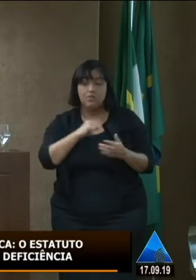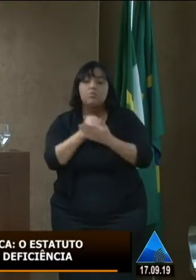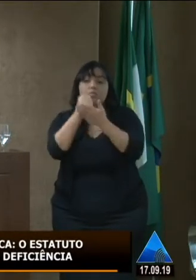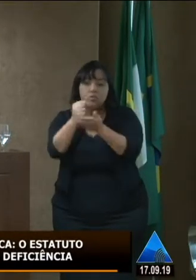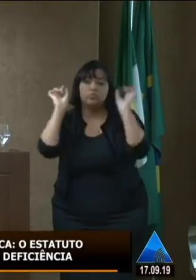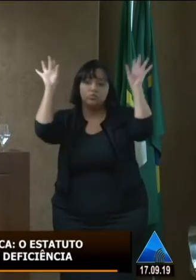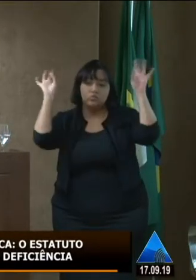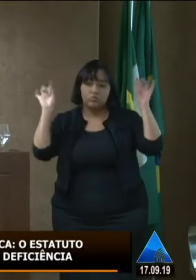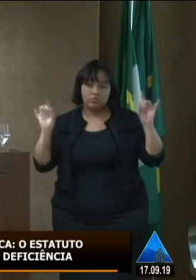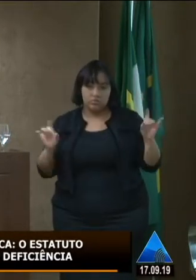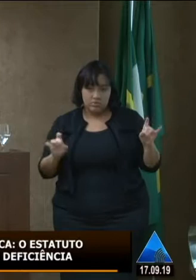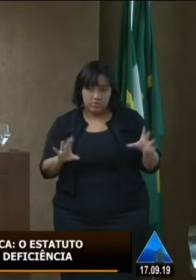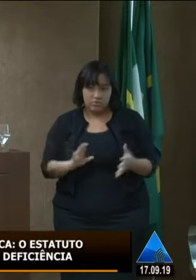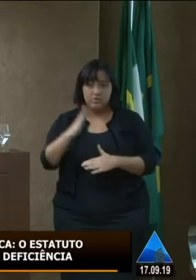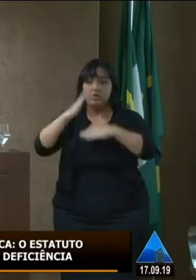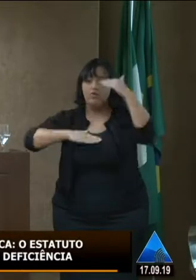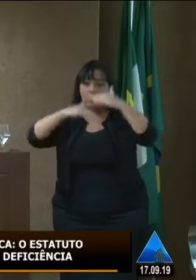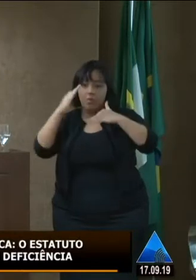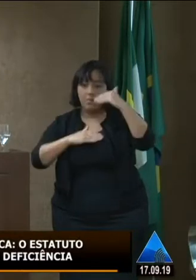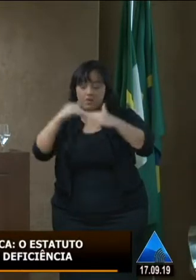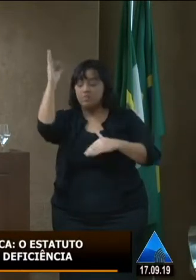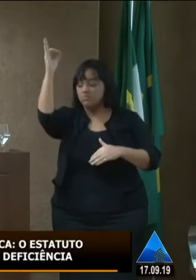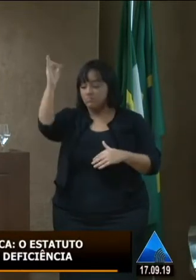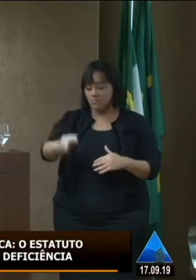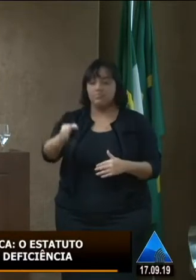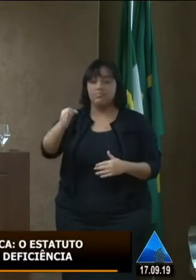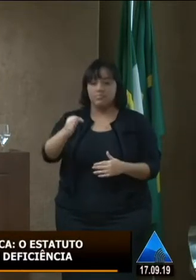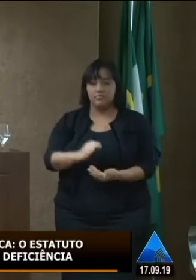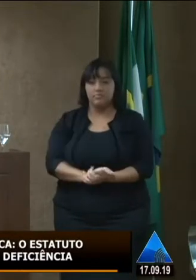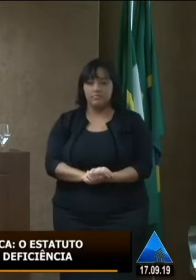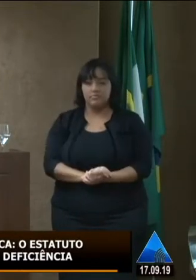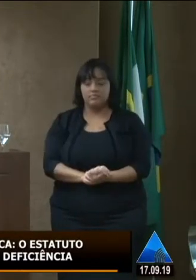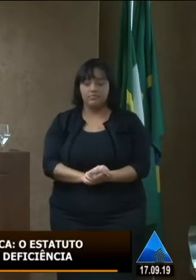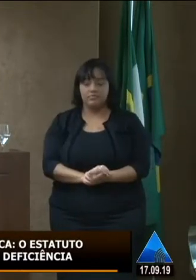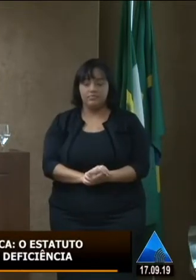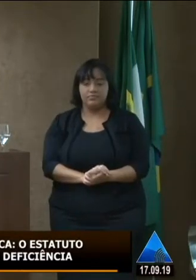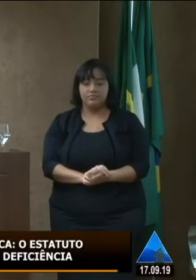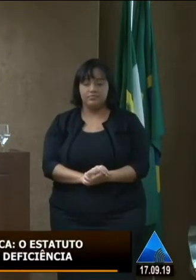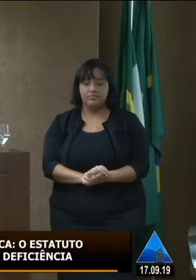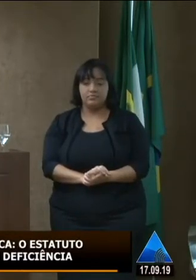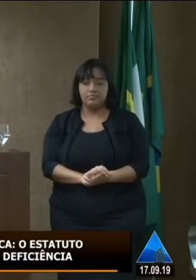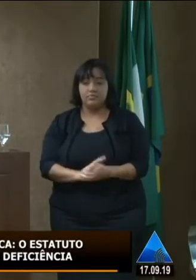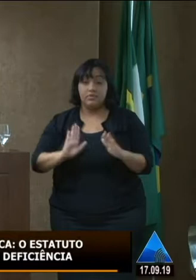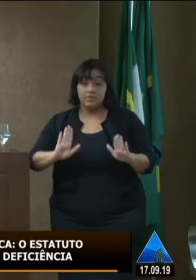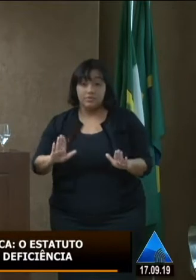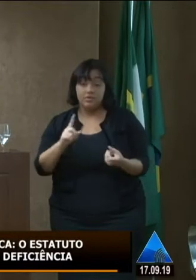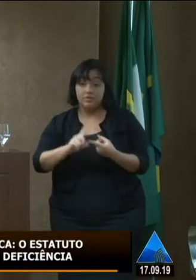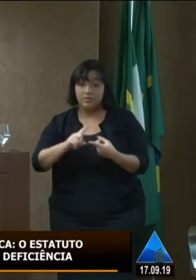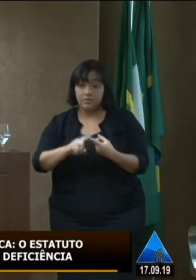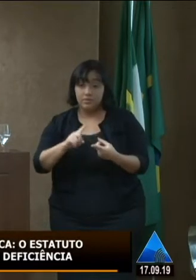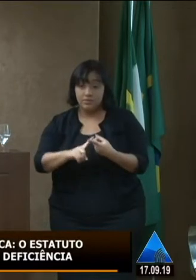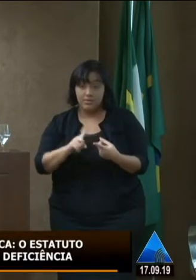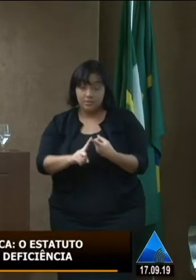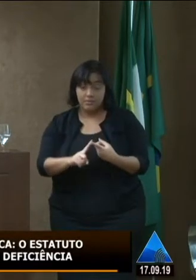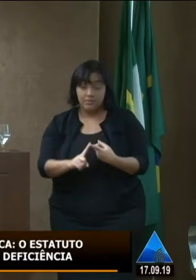qualificado para atender a necessidade específica daquele aluno mas ele também possa se